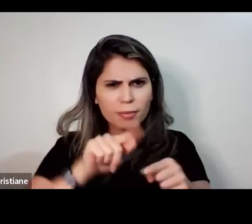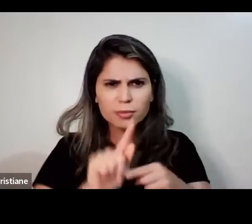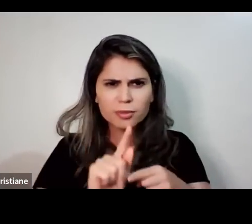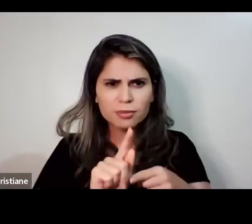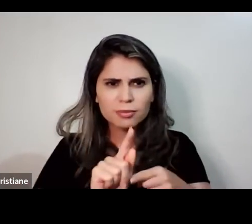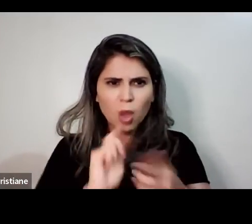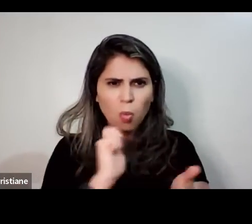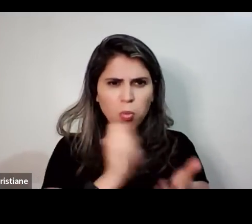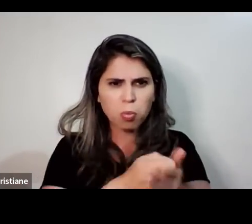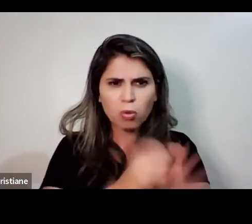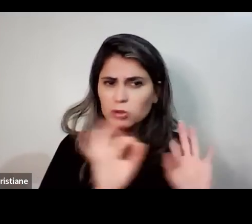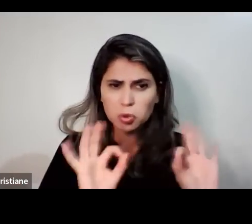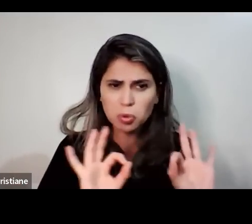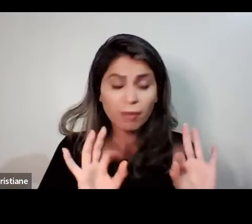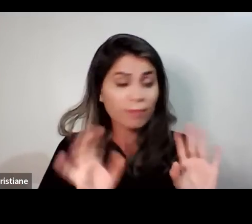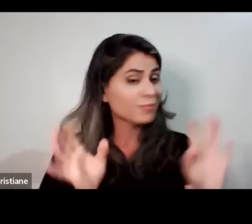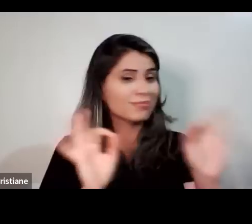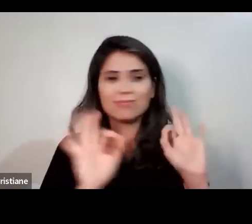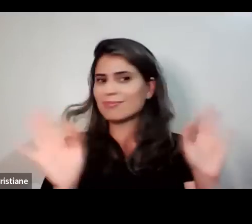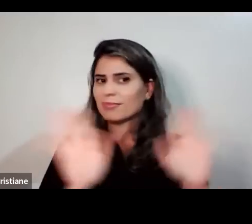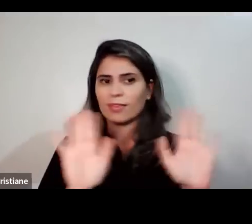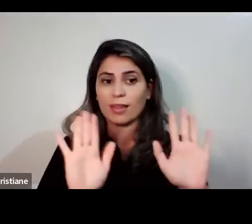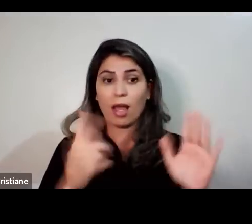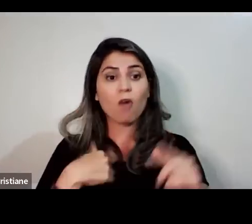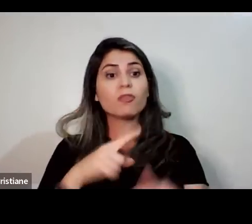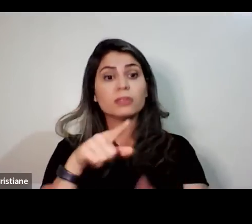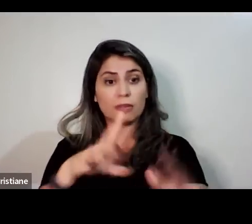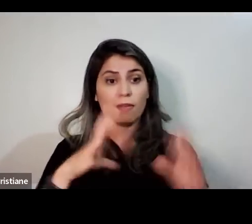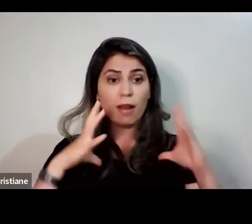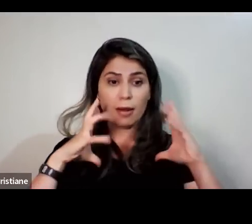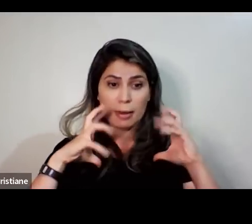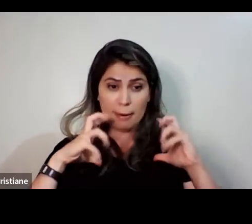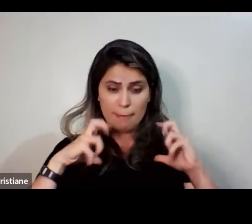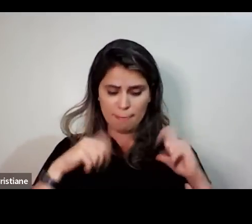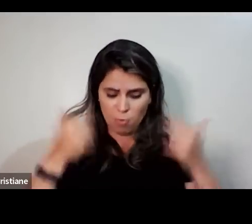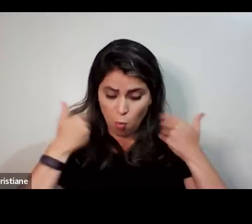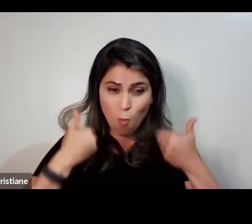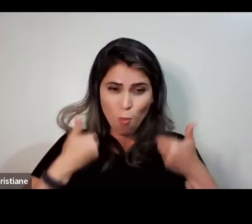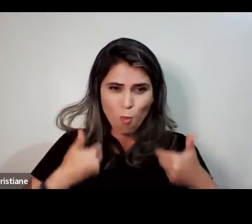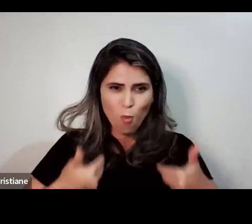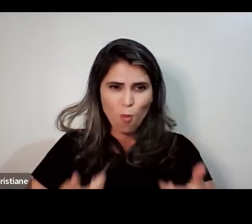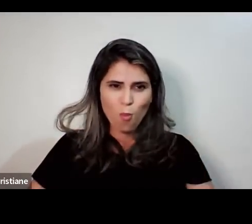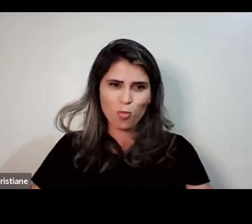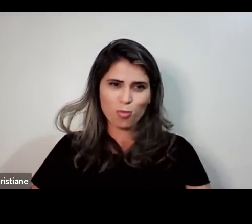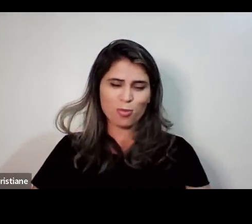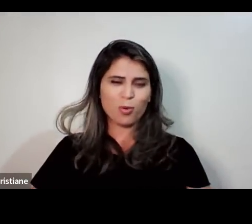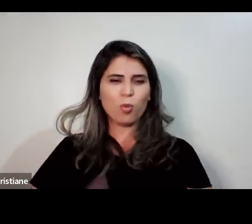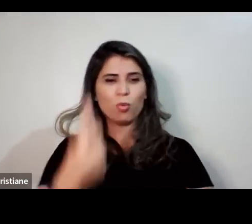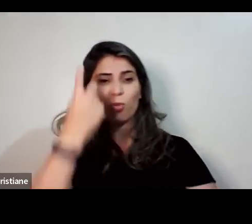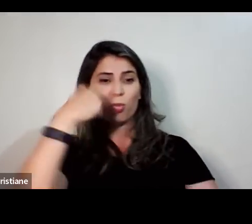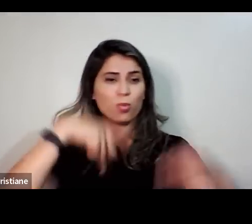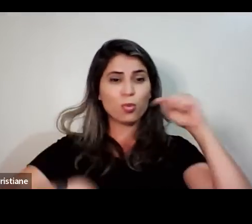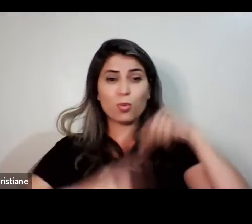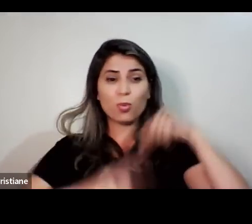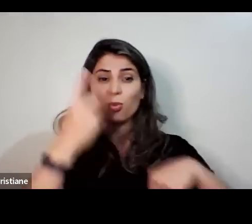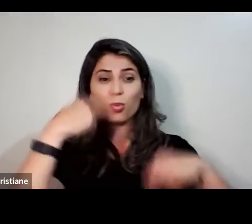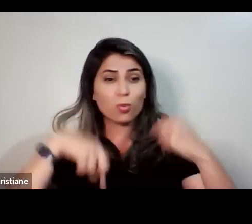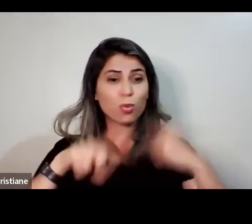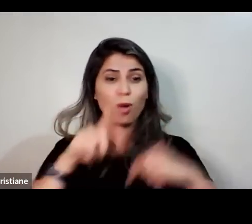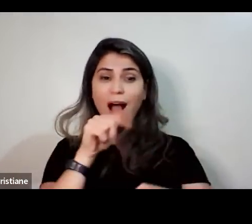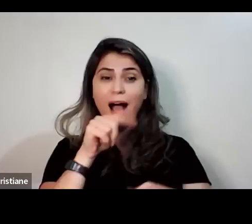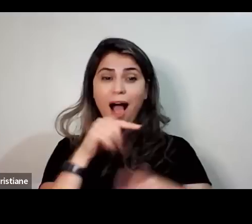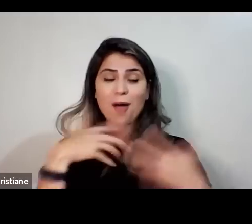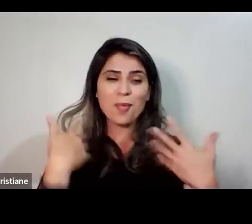desintoxicar e, para depois, esses minerais fazerem os efeitos que nós queremos. Então, é a junção da